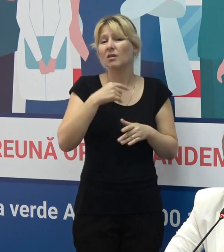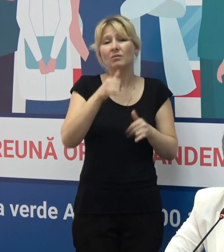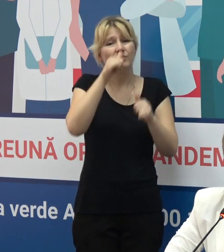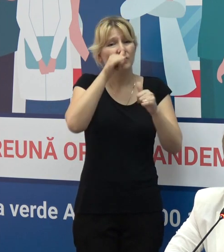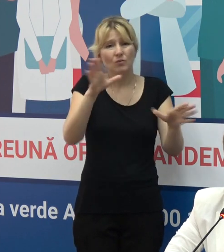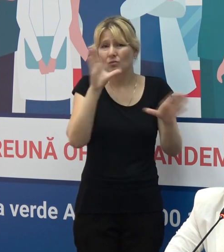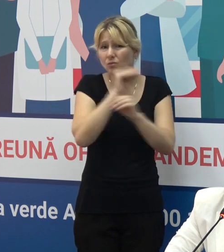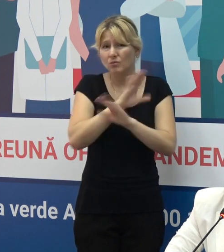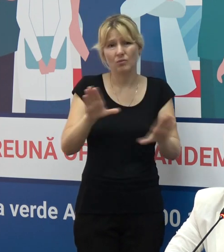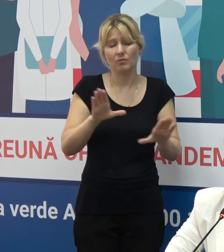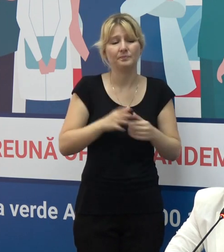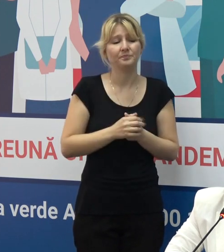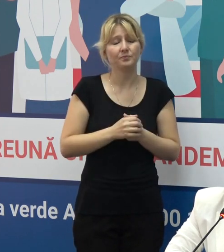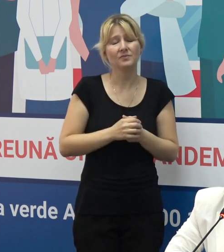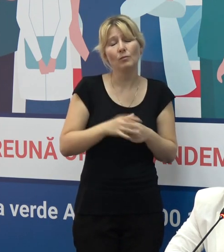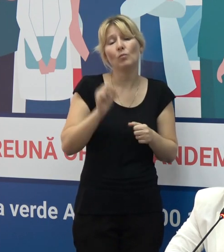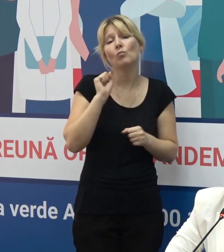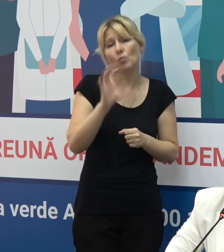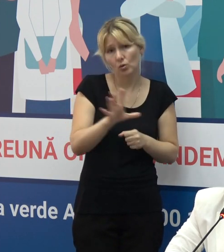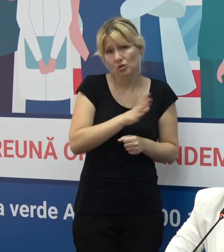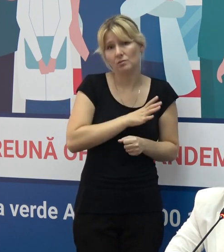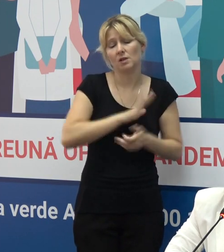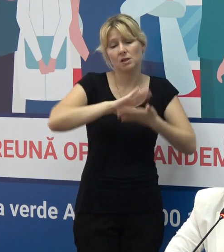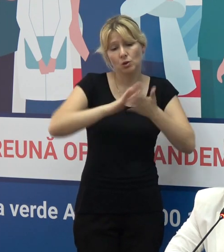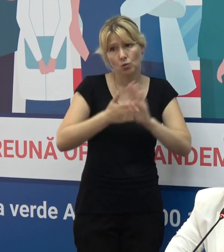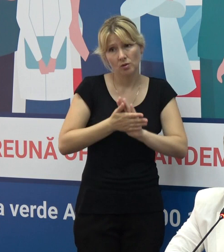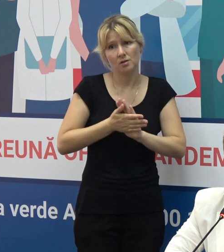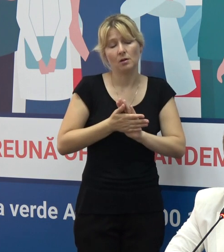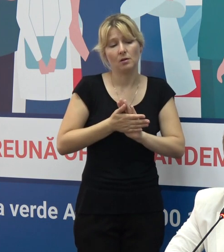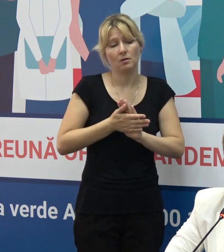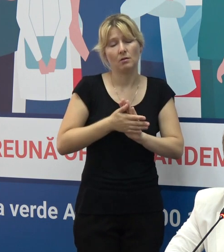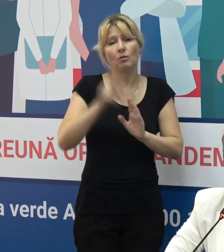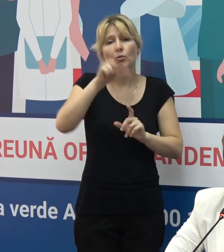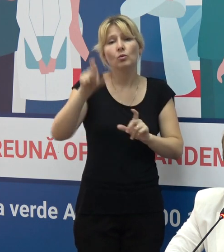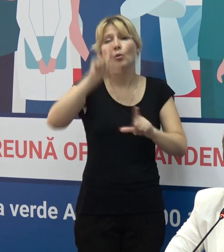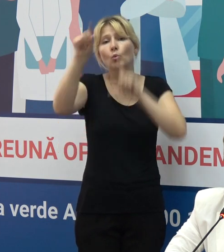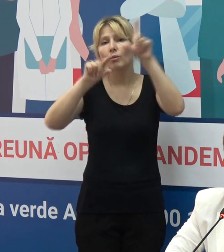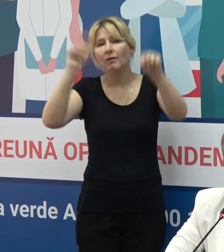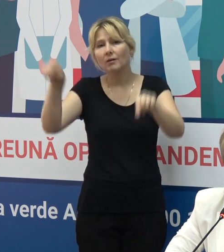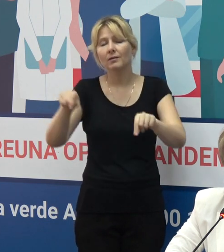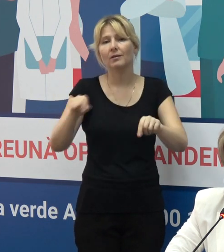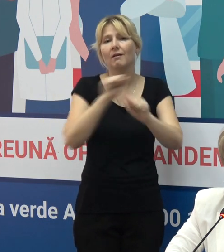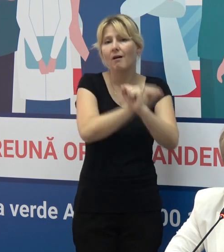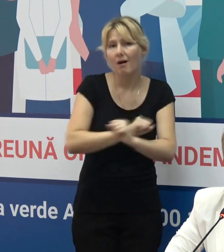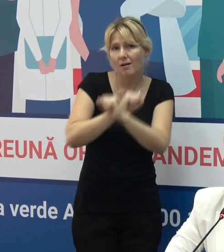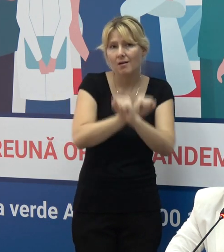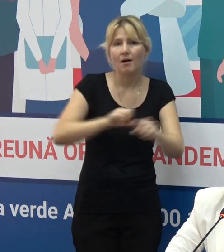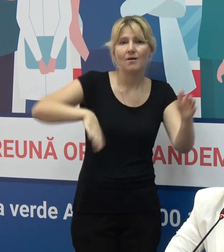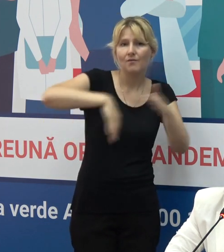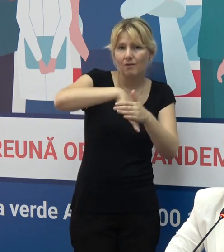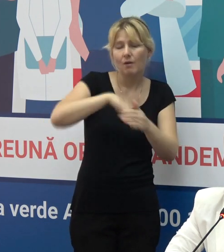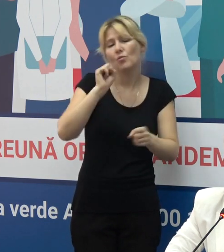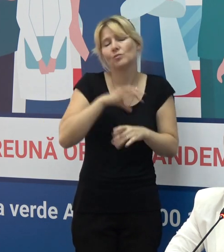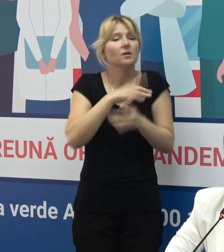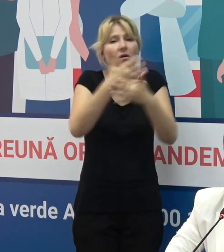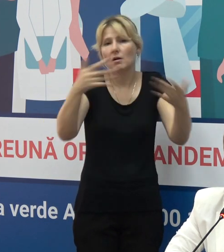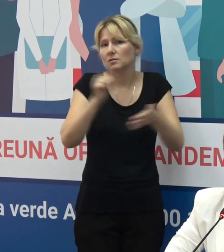Posibil că este situația estivală, lumea este plecată în concediu sau din alte motive. De aici